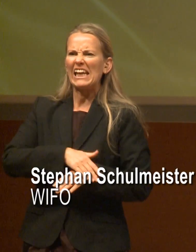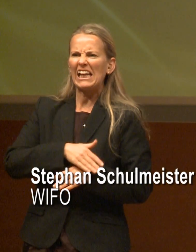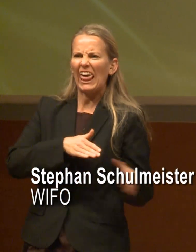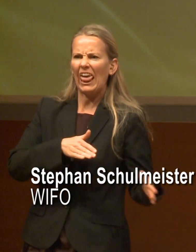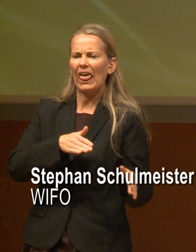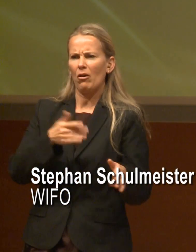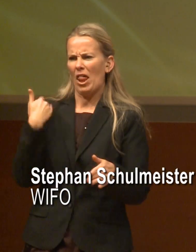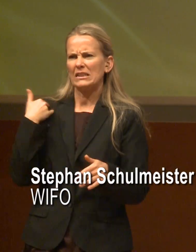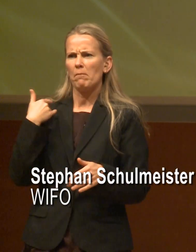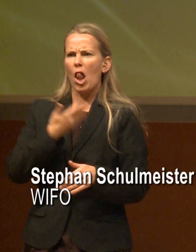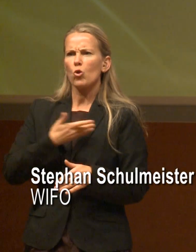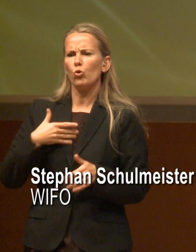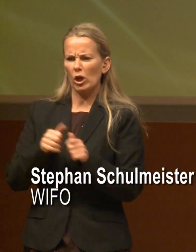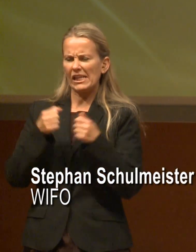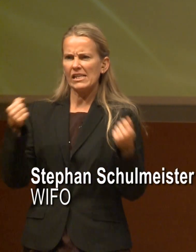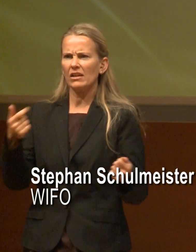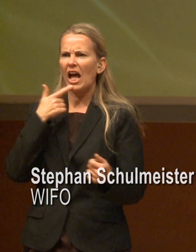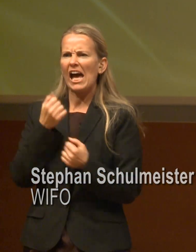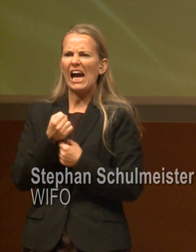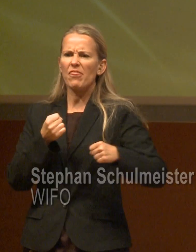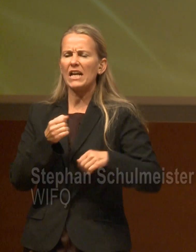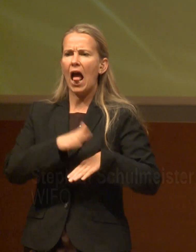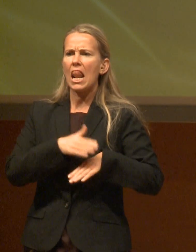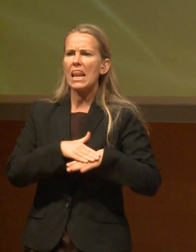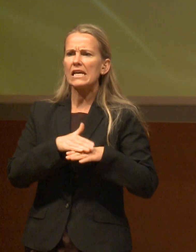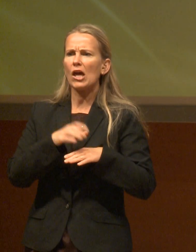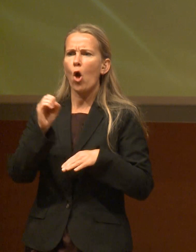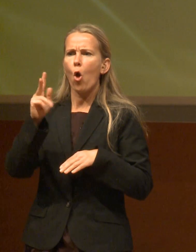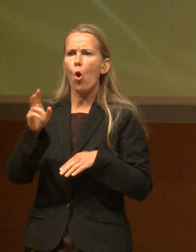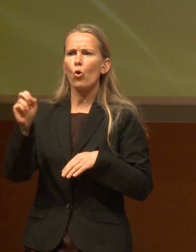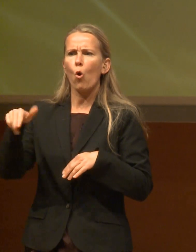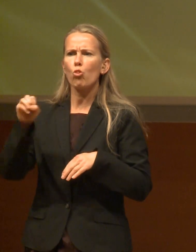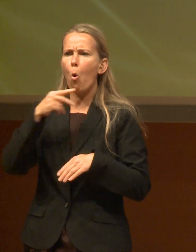Kurier, als radikal linker Ökonom bezeichnet.